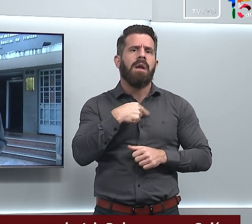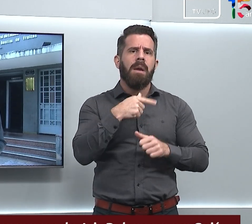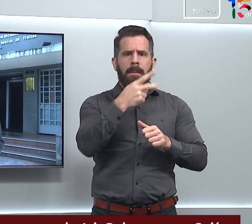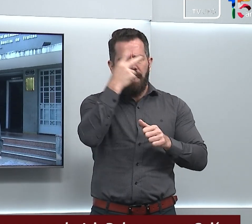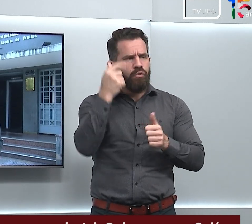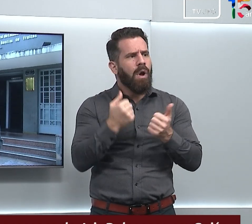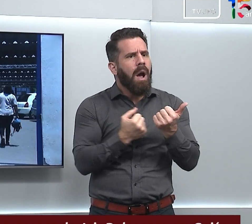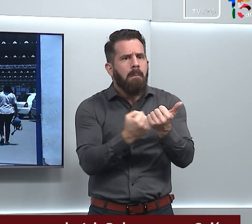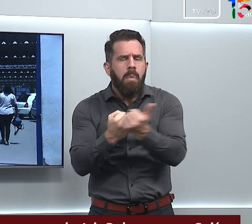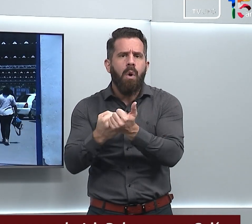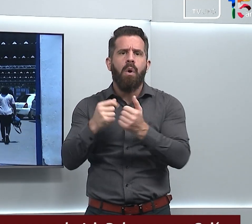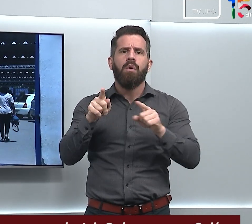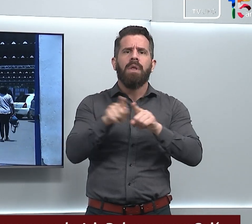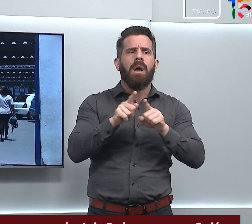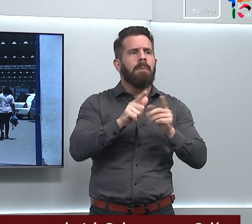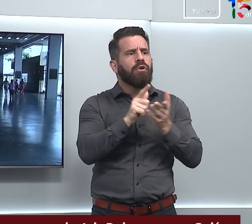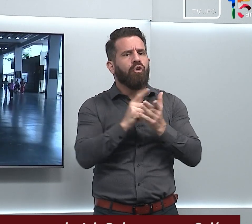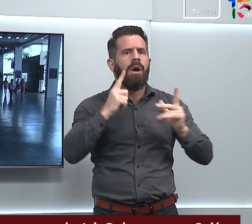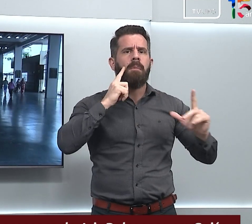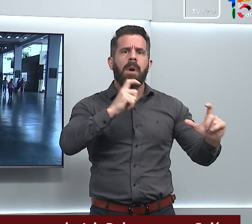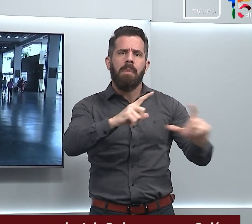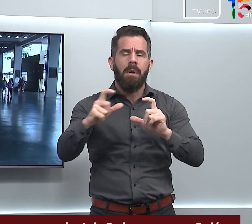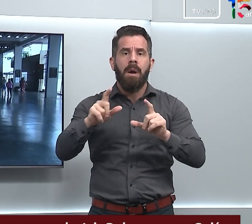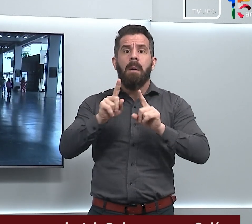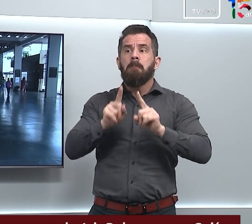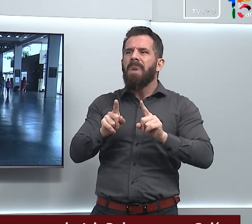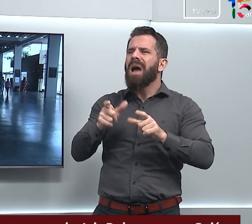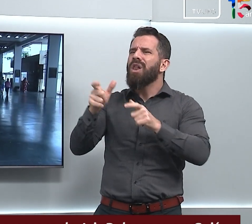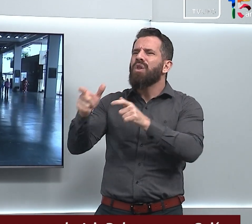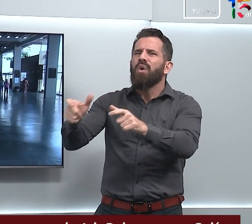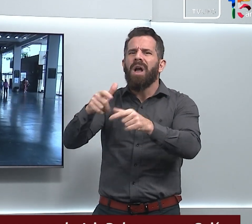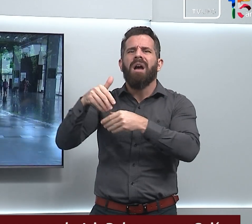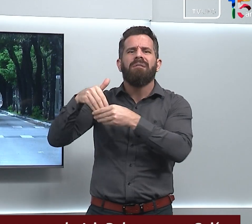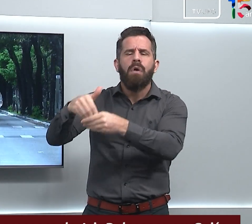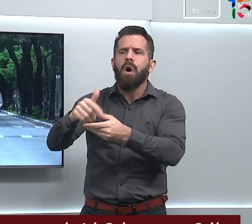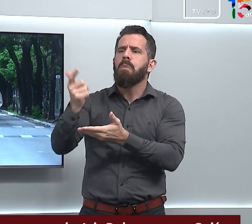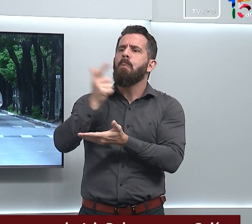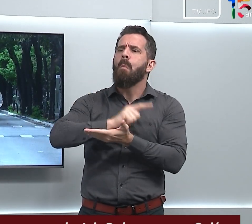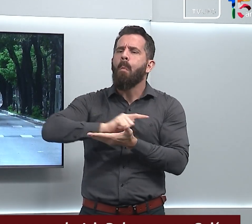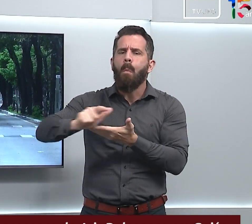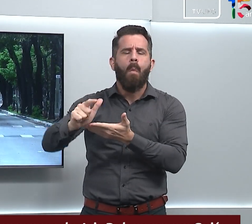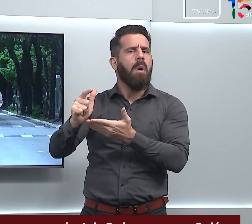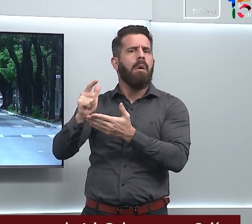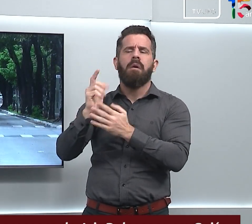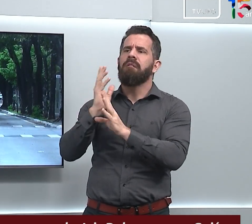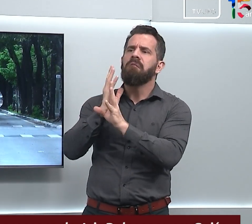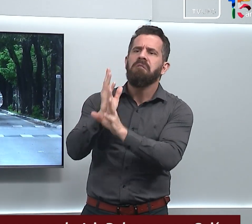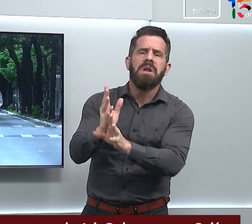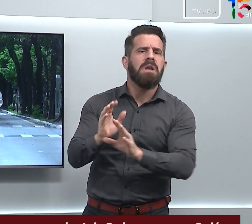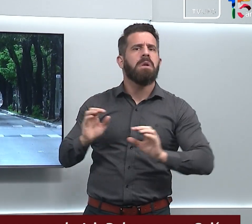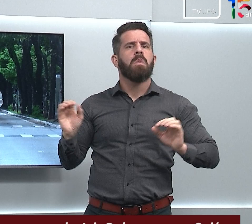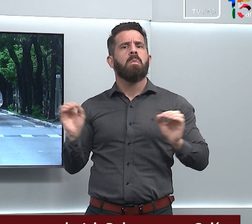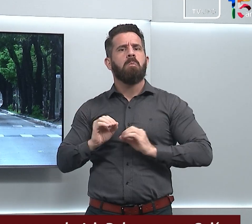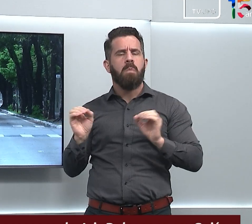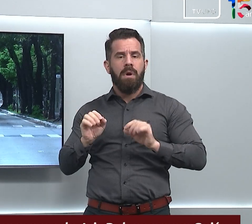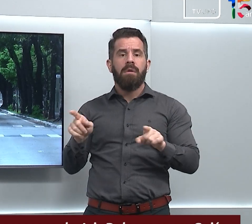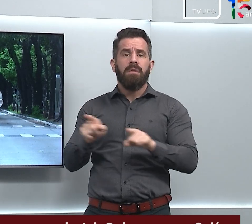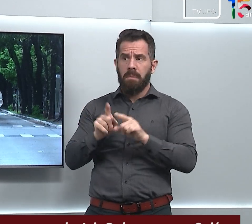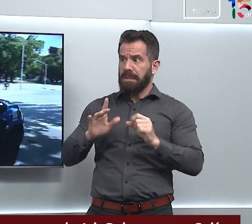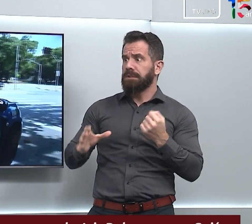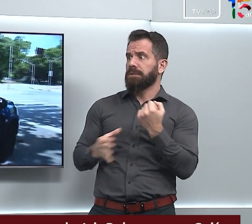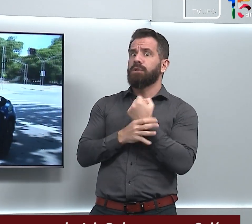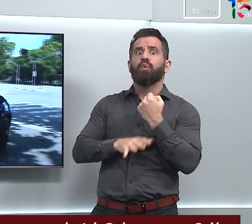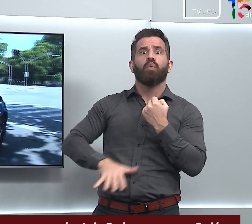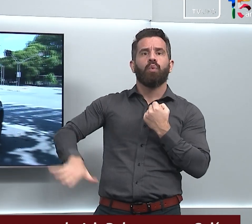Fora isso, os locais de votação não tiveram filas e a segurança foi reforçada por toda a cidade. Na capital,